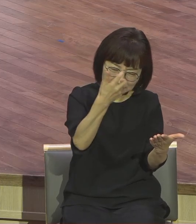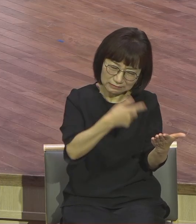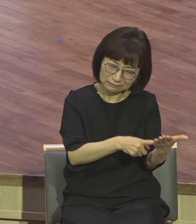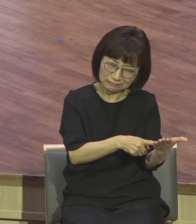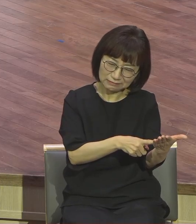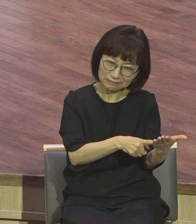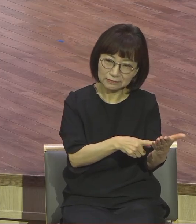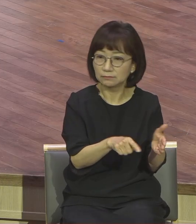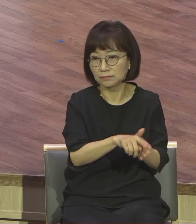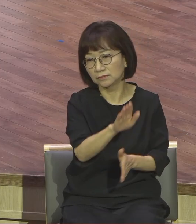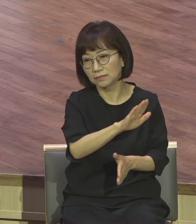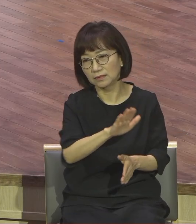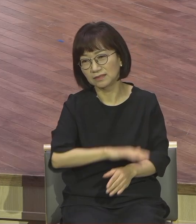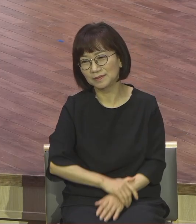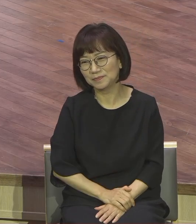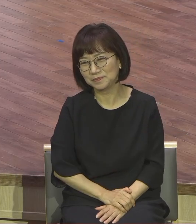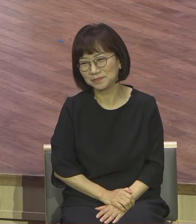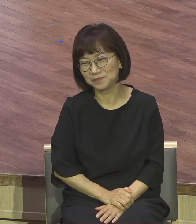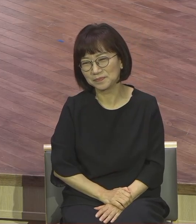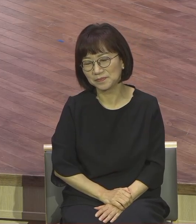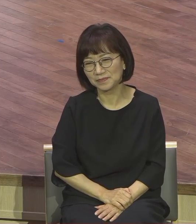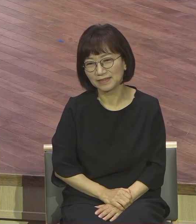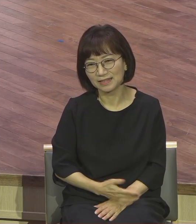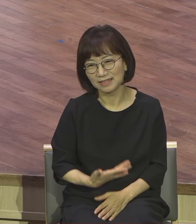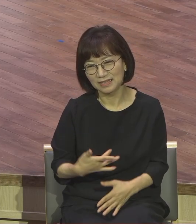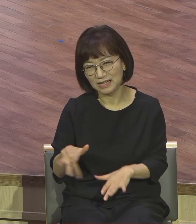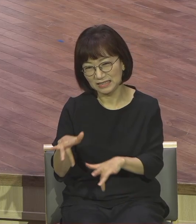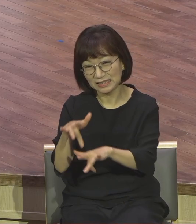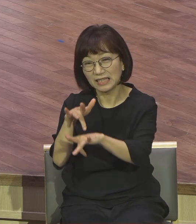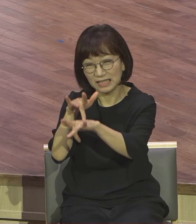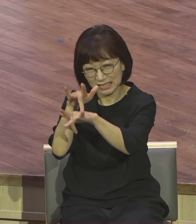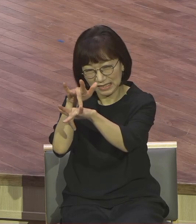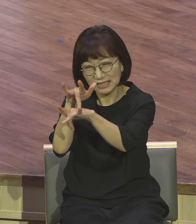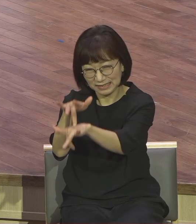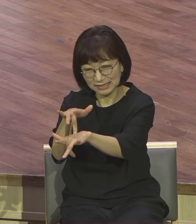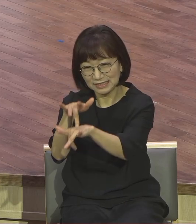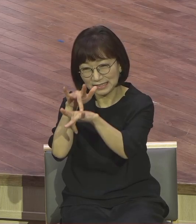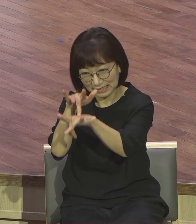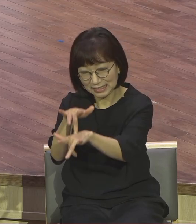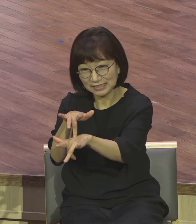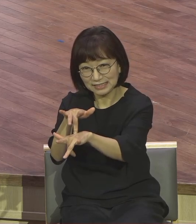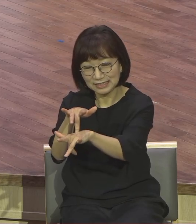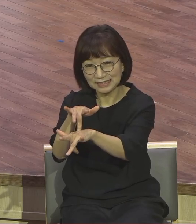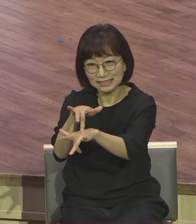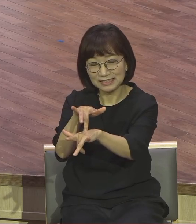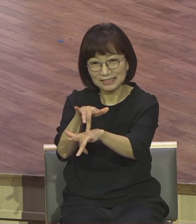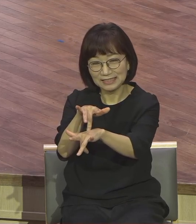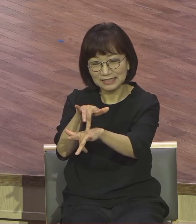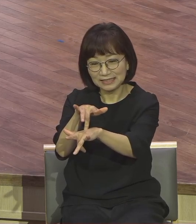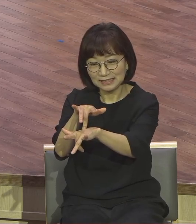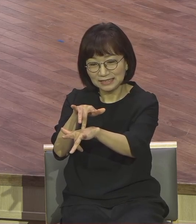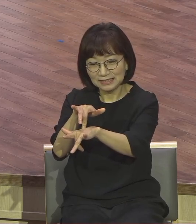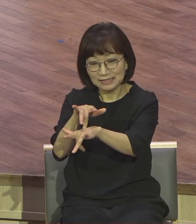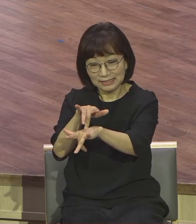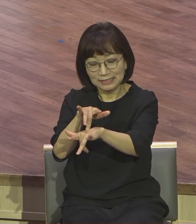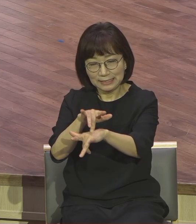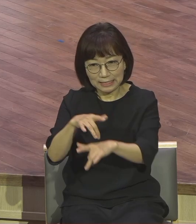사단이 얼마나 일심, 존심, 지속으로 겸허하게 영적인 부분을 깨닫지